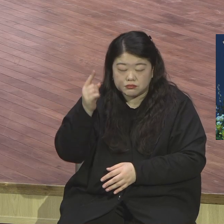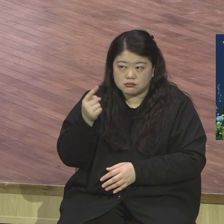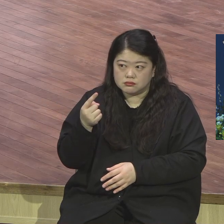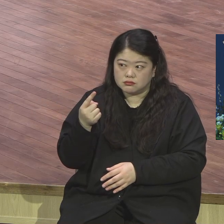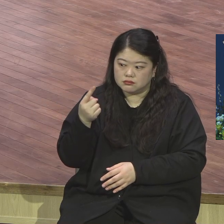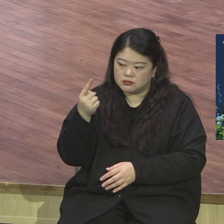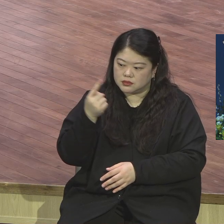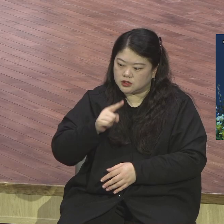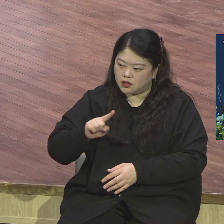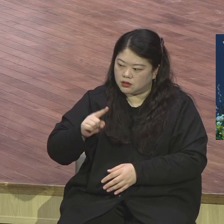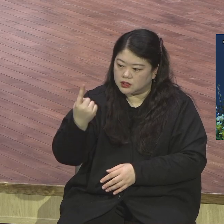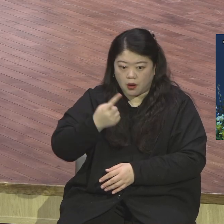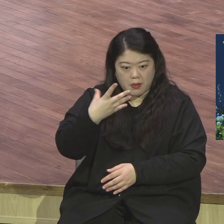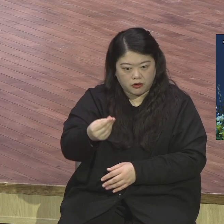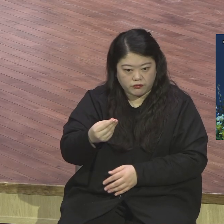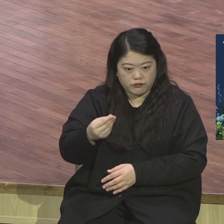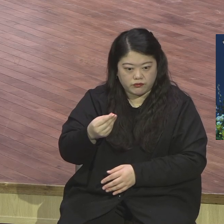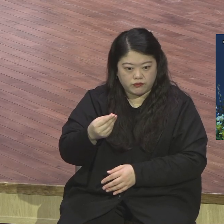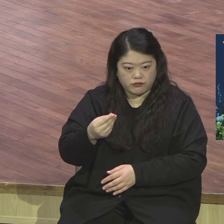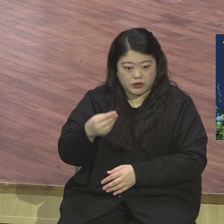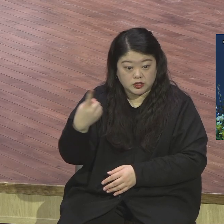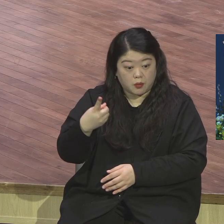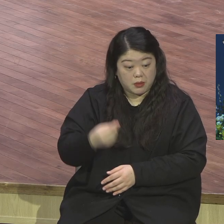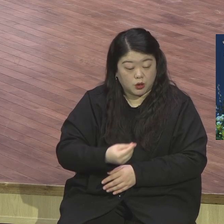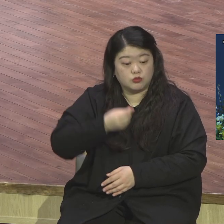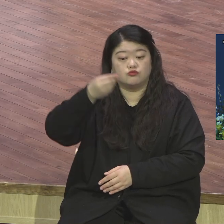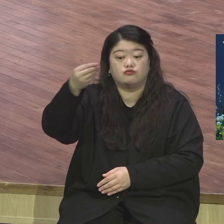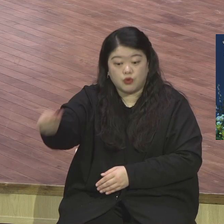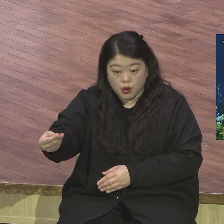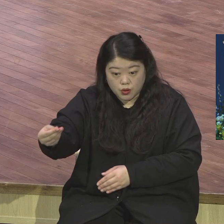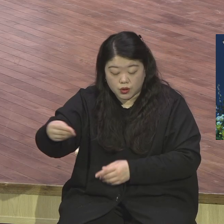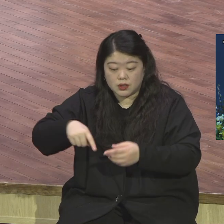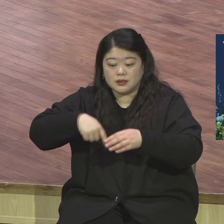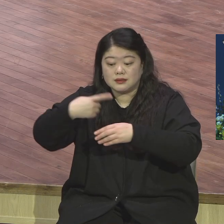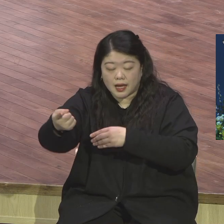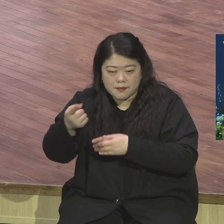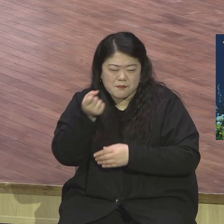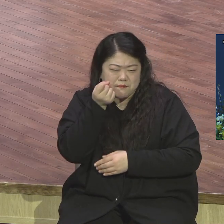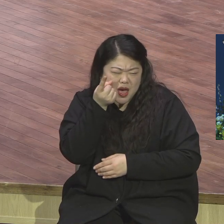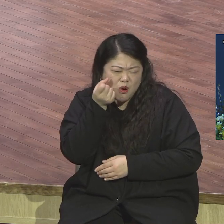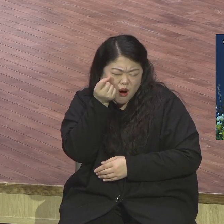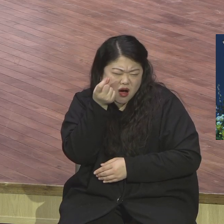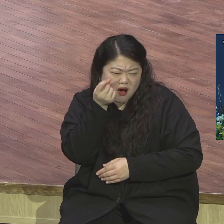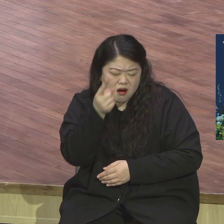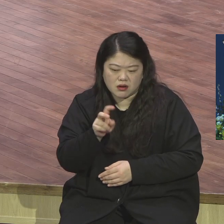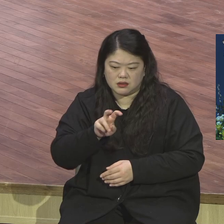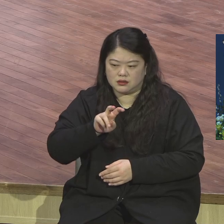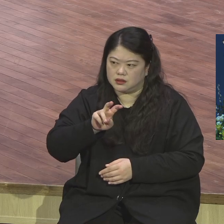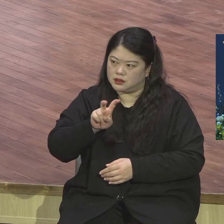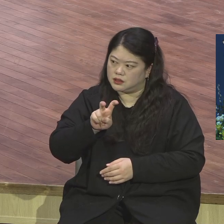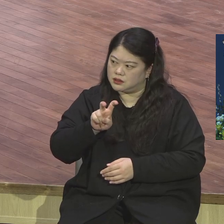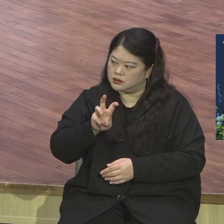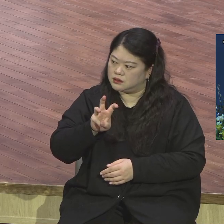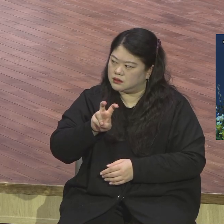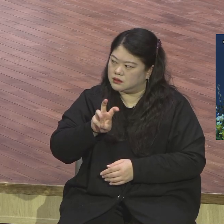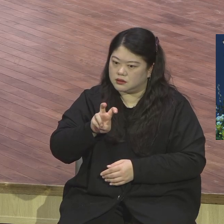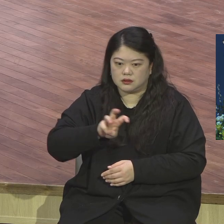가정별로 했다니까요 왜냐 한국 사람은요 돈 내기를 좋아합니다 자기가